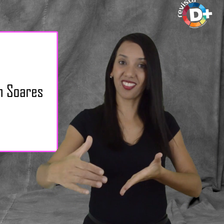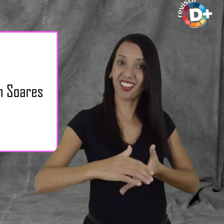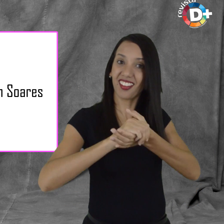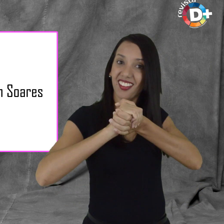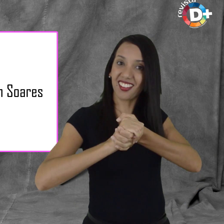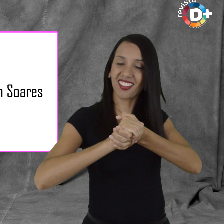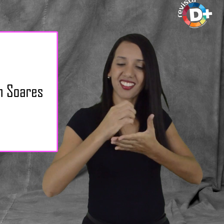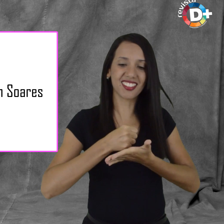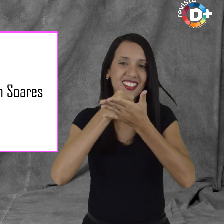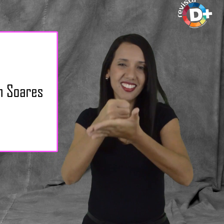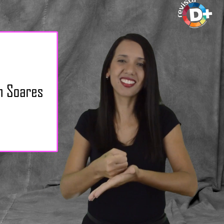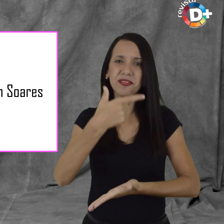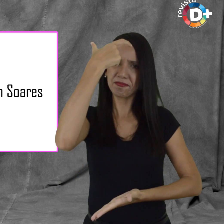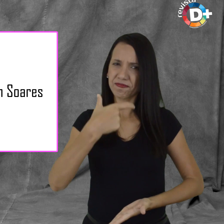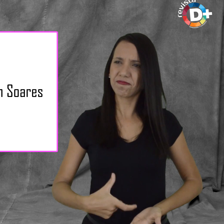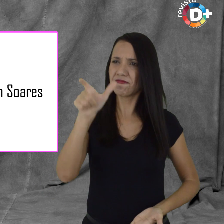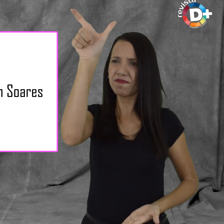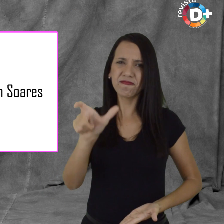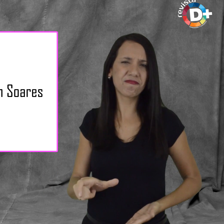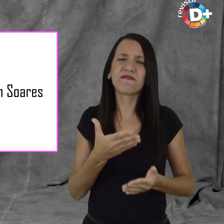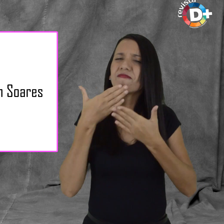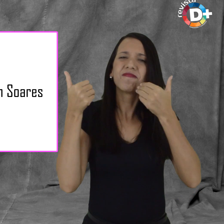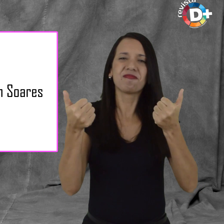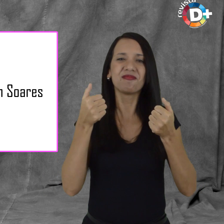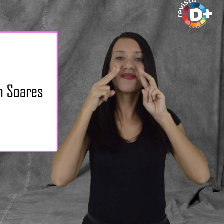como seres humanos. Ótima leitura, Rubens Soares